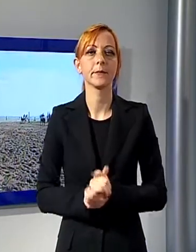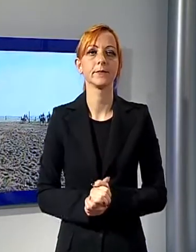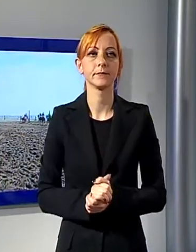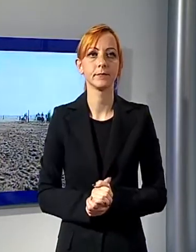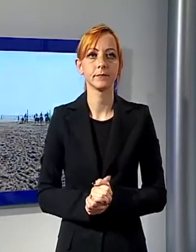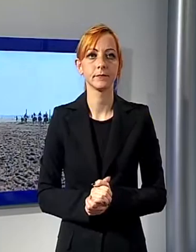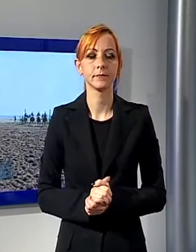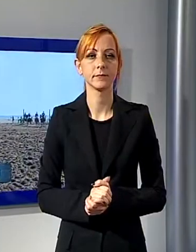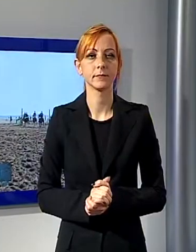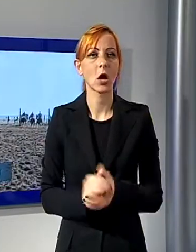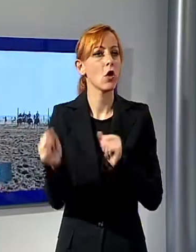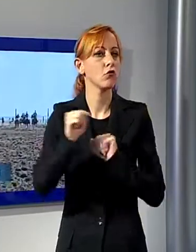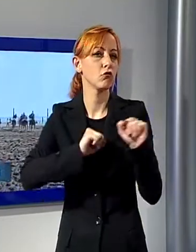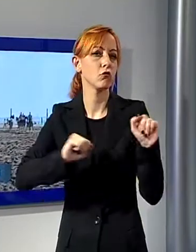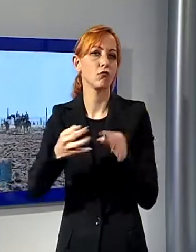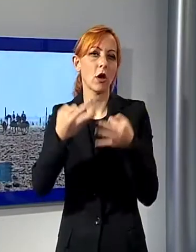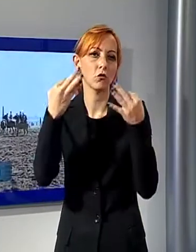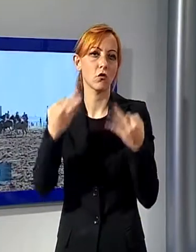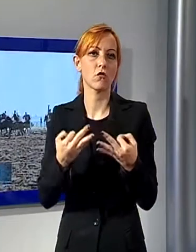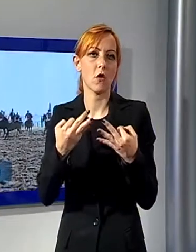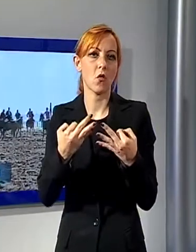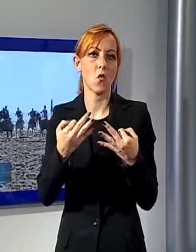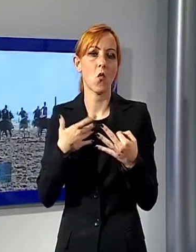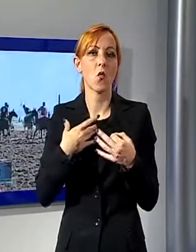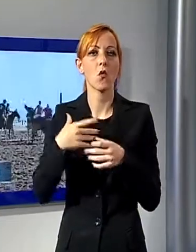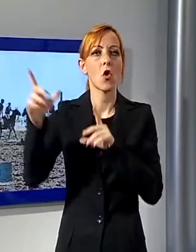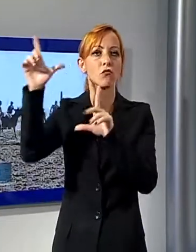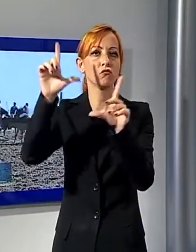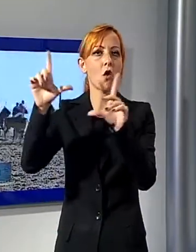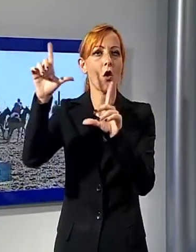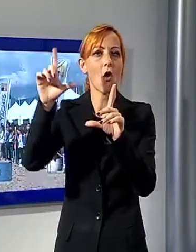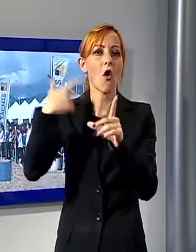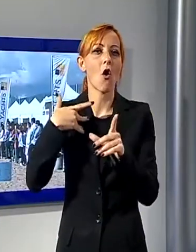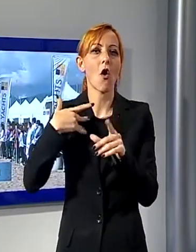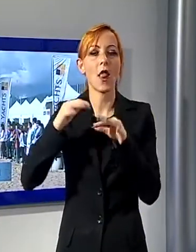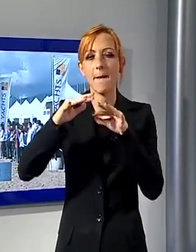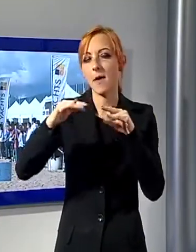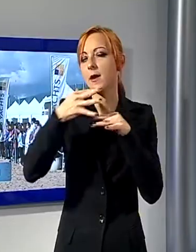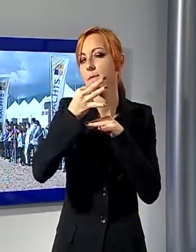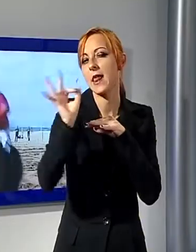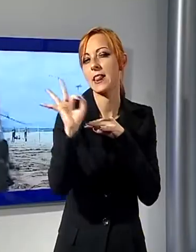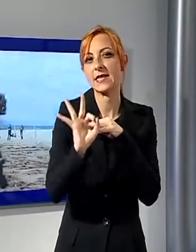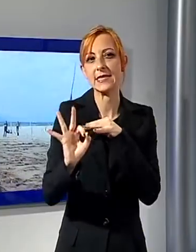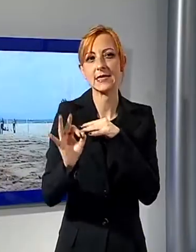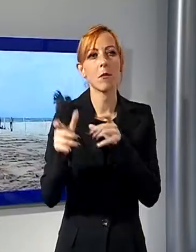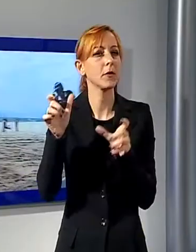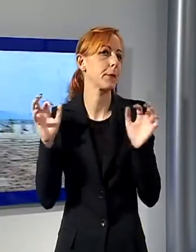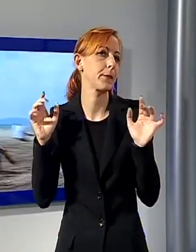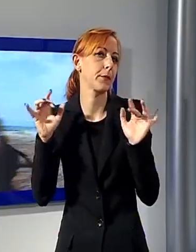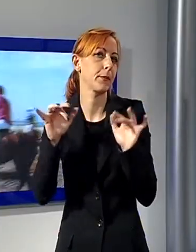grande successo c'erano tutti. Una splendida giornata di sole, un mare meraviglioso, il pubblico e due gare avvincenti che hanno